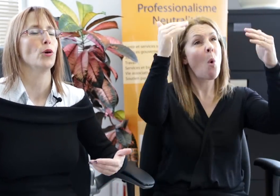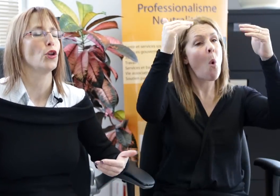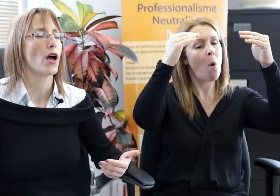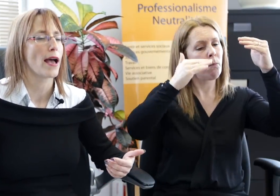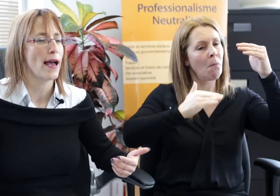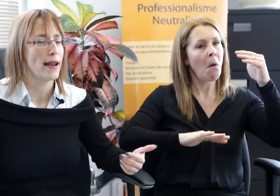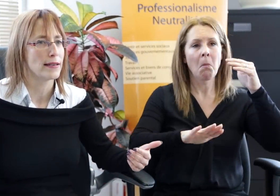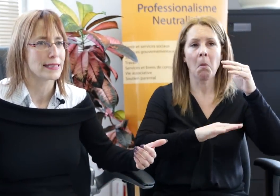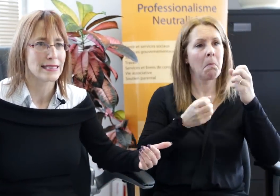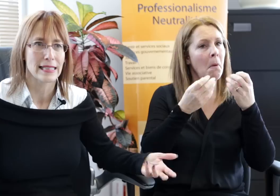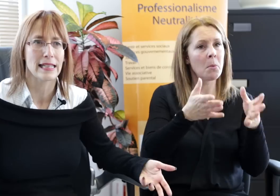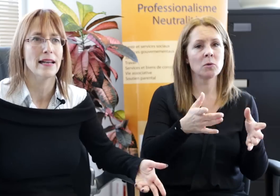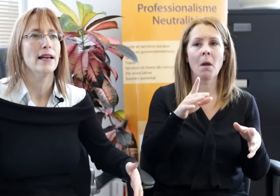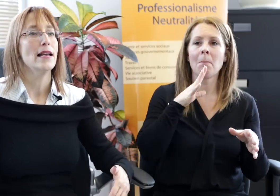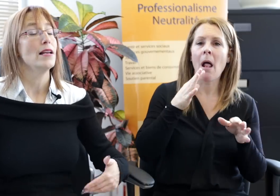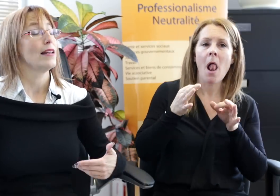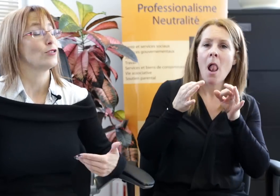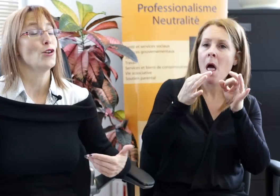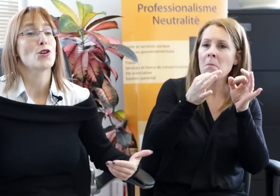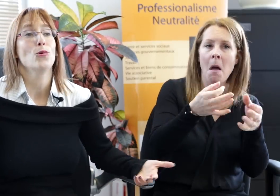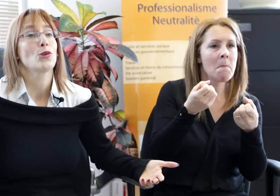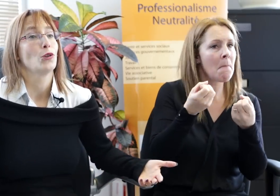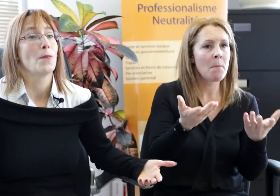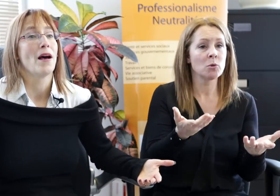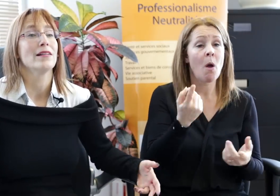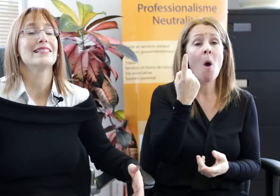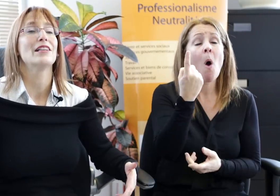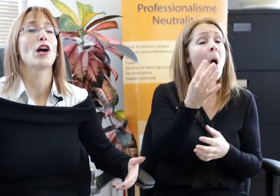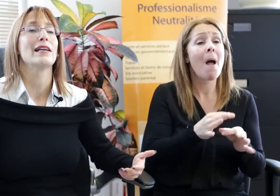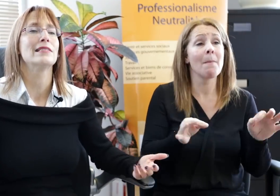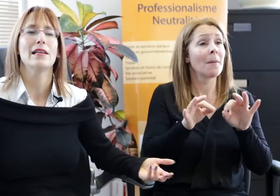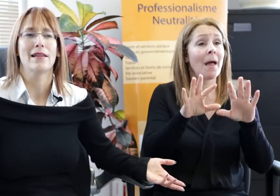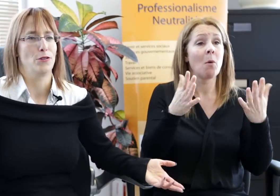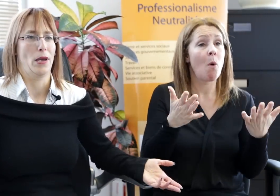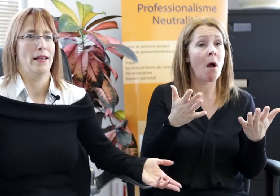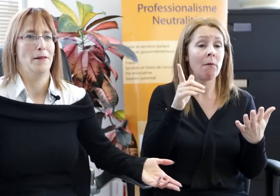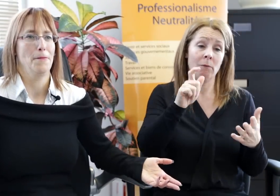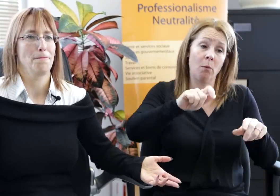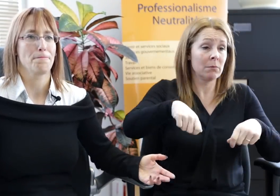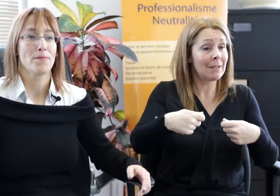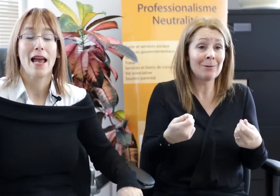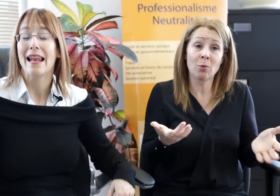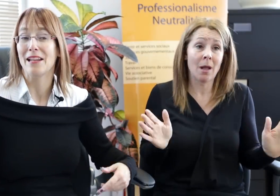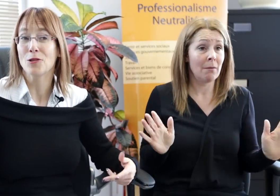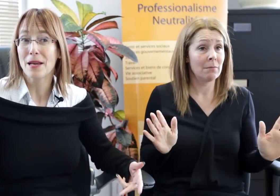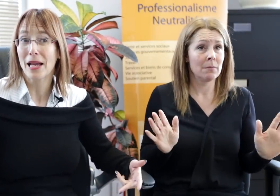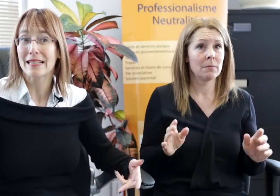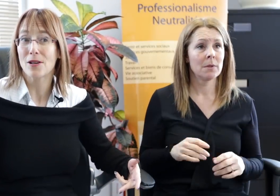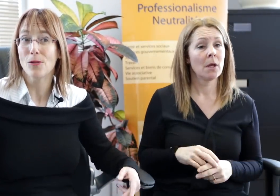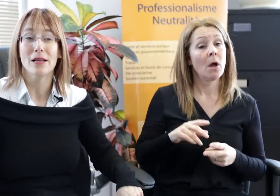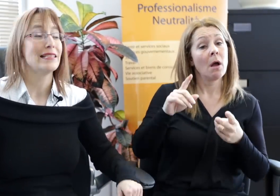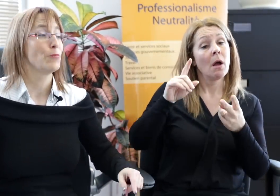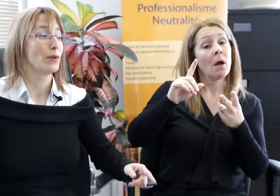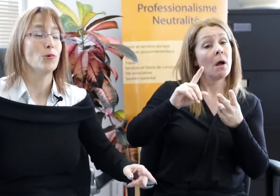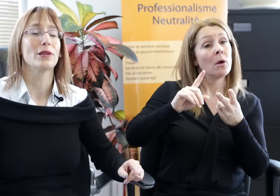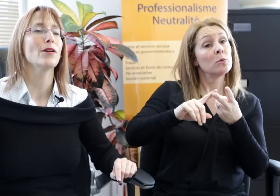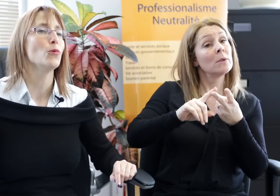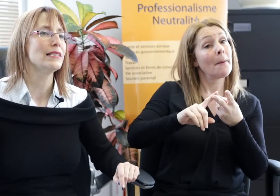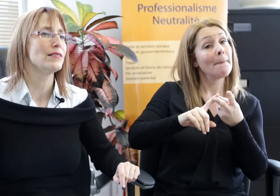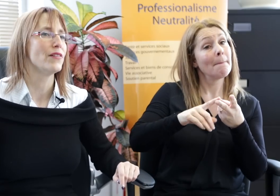pas de ralentir. La seule chose qu'on demande, c'est de rester naturelle. La deuxième raison, c pour démontrer qu'au CV,